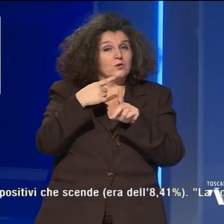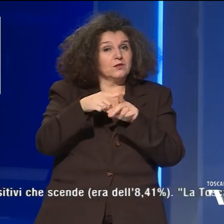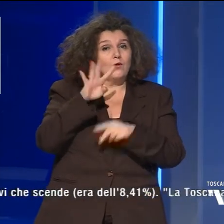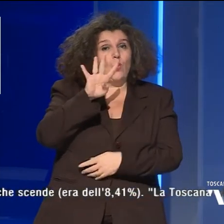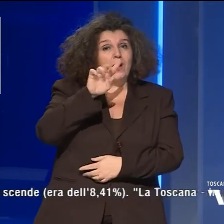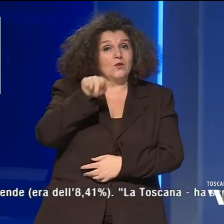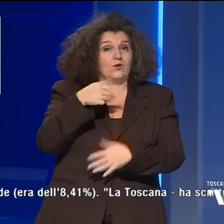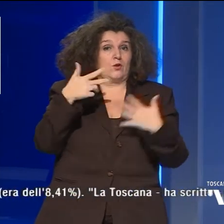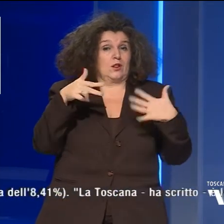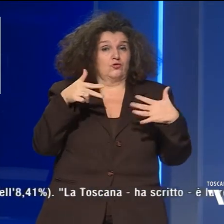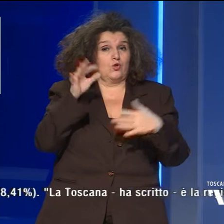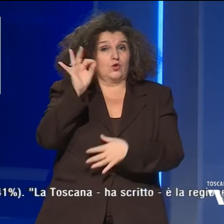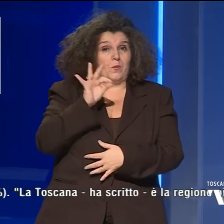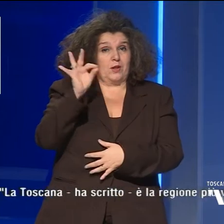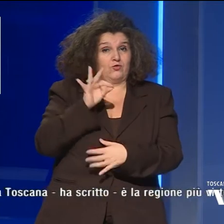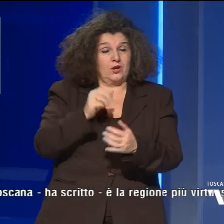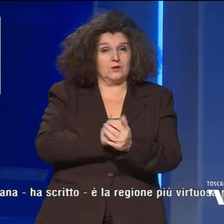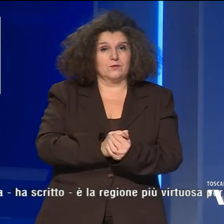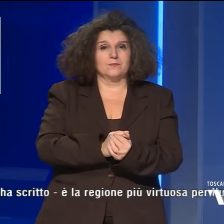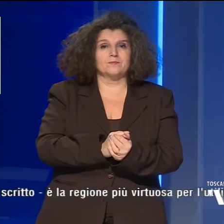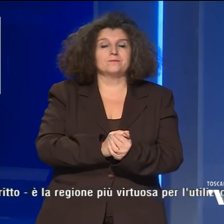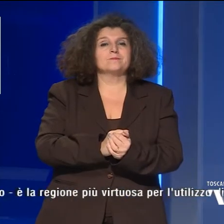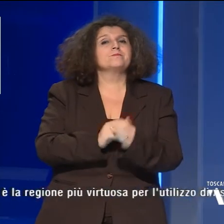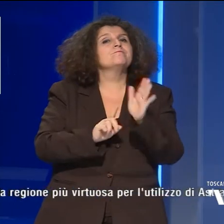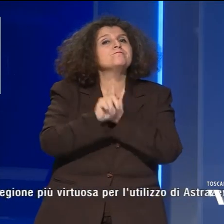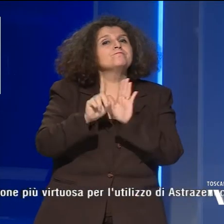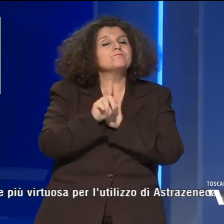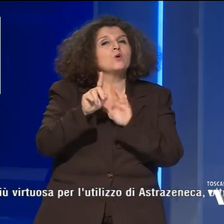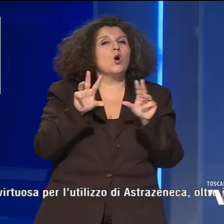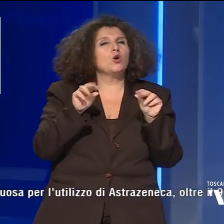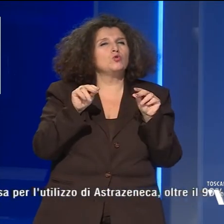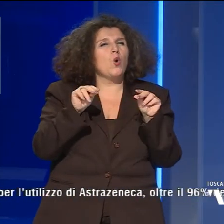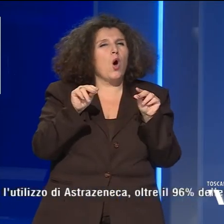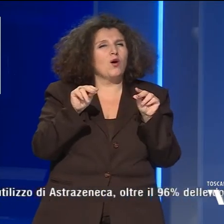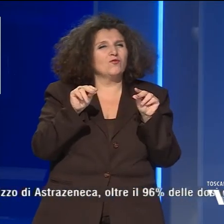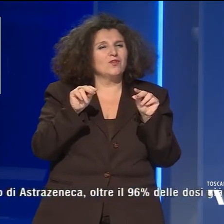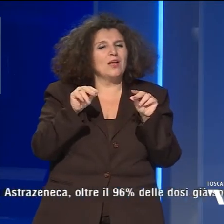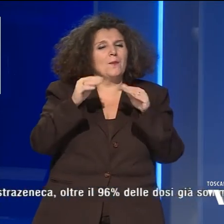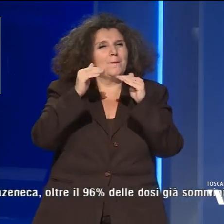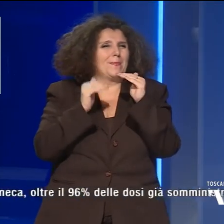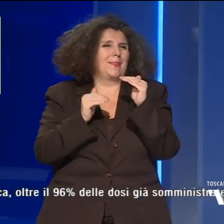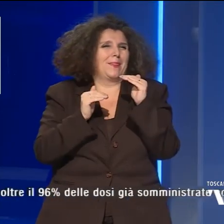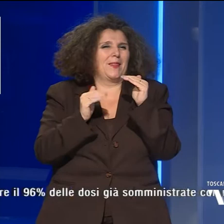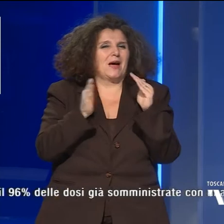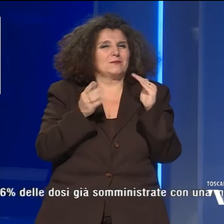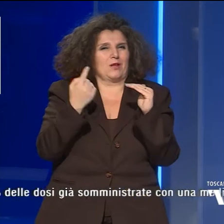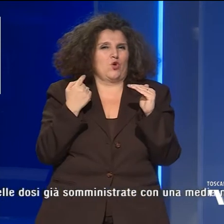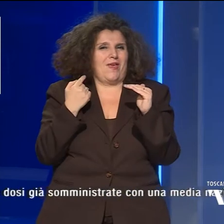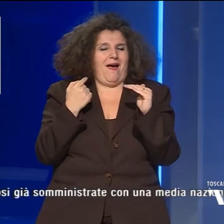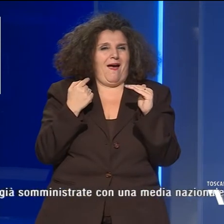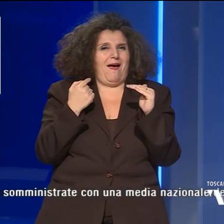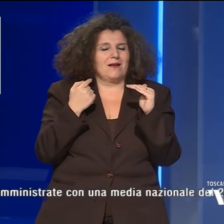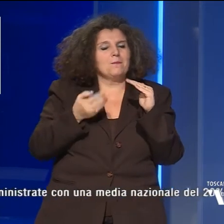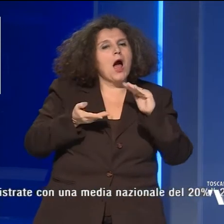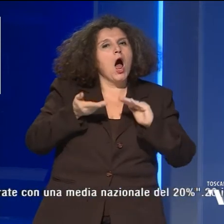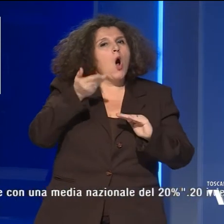,18%. Il dato dei nuovi casi è più basso rispetto a ieri, a fronte di